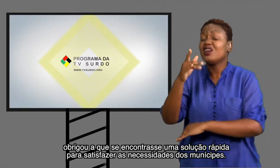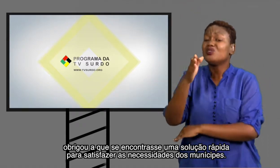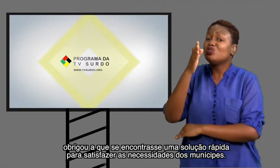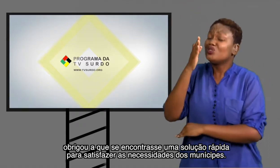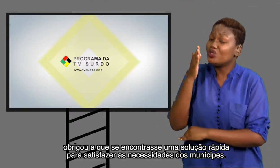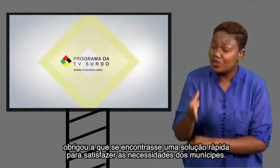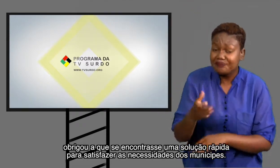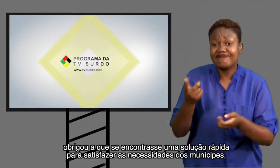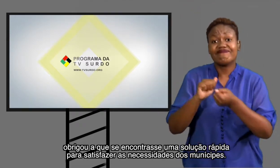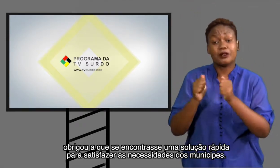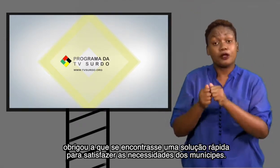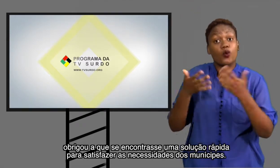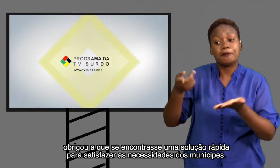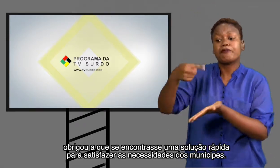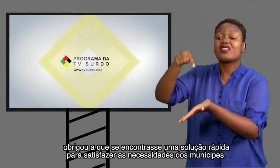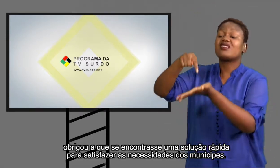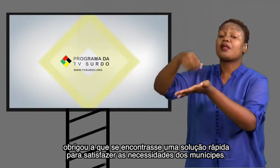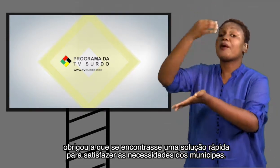para satisfazer as necessidades dos munícipes.